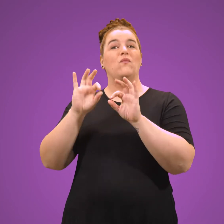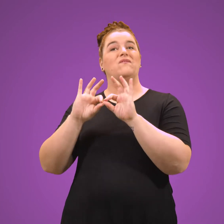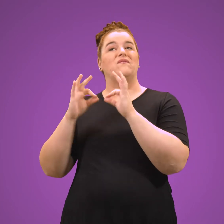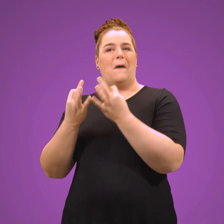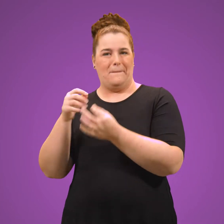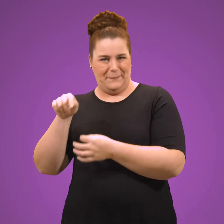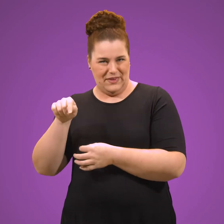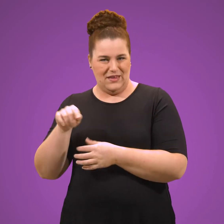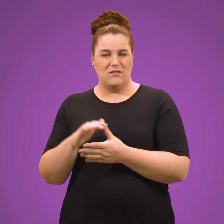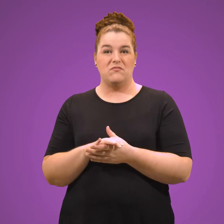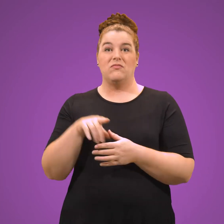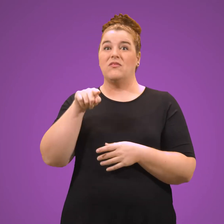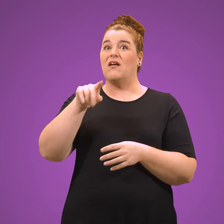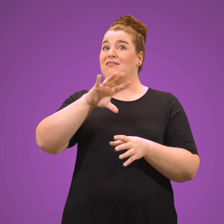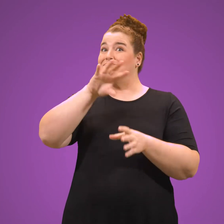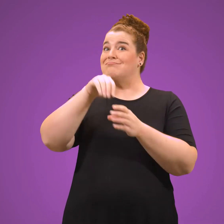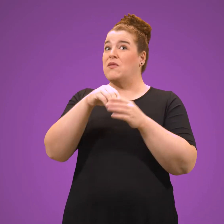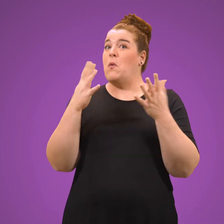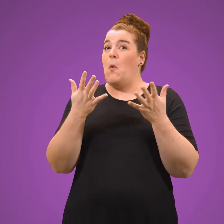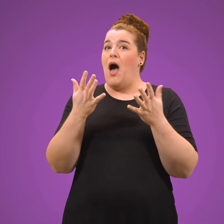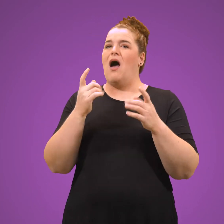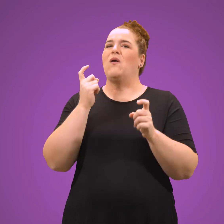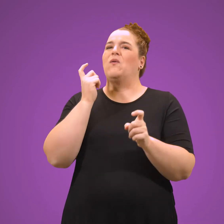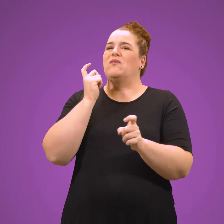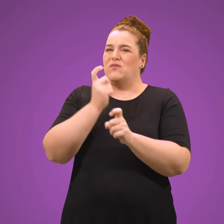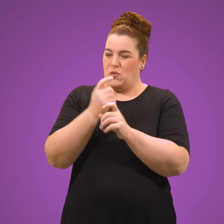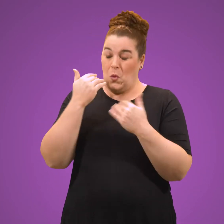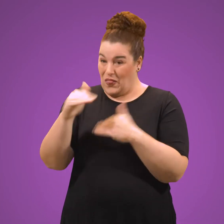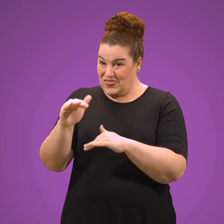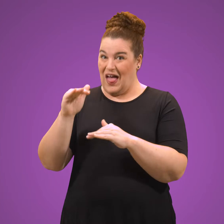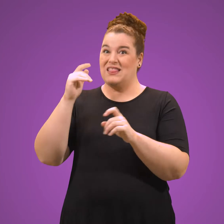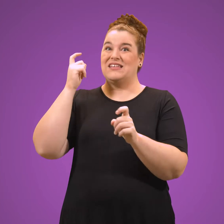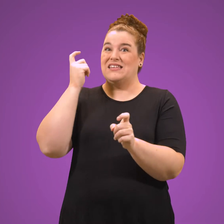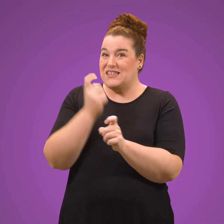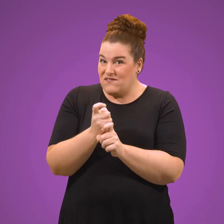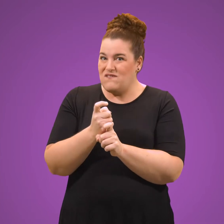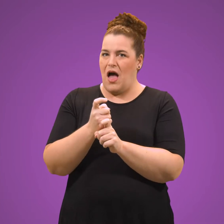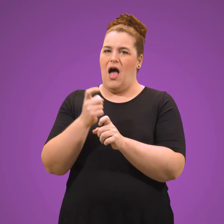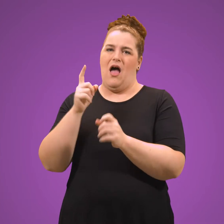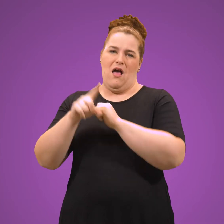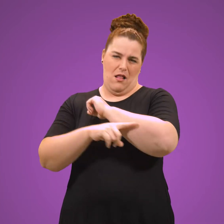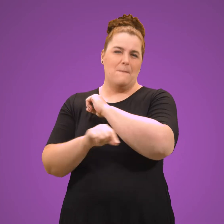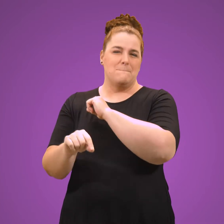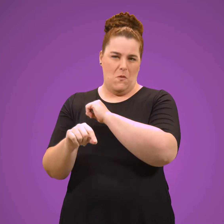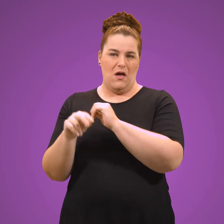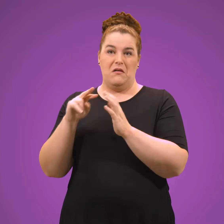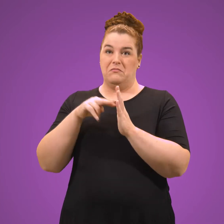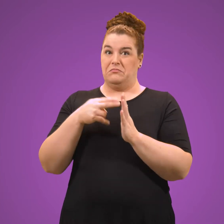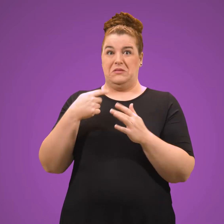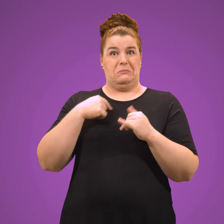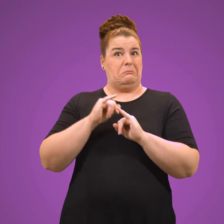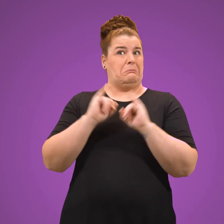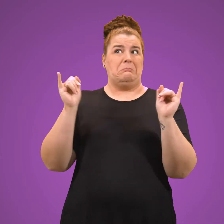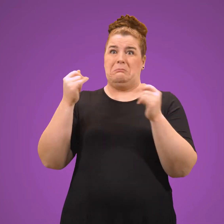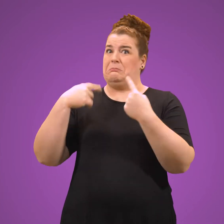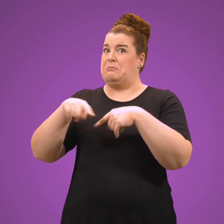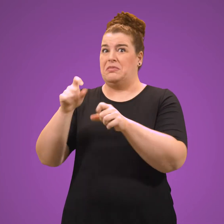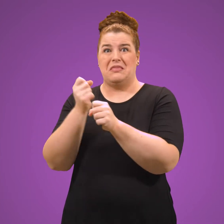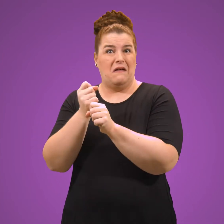Il s'adresse, encore une fois, à un adulte seul ou aux familles, dont un adulte ou des personnes adultes ont des contraintes sévères à l'emploi.